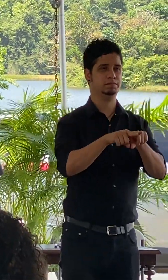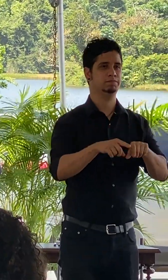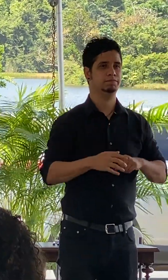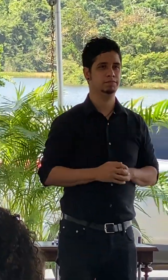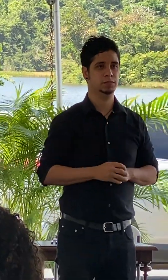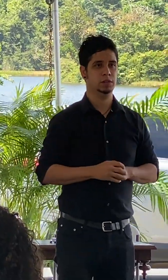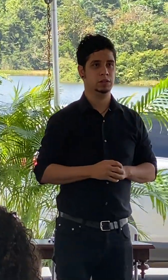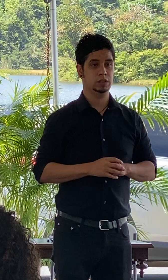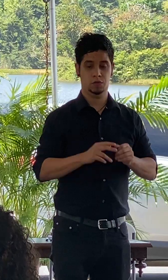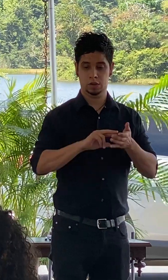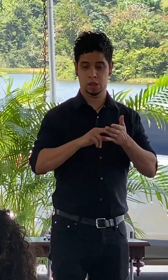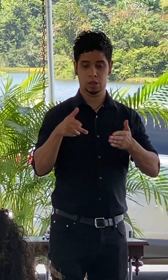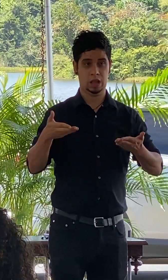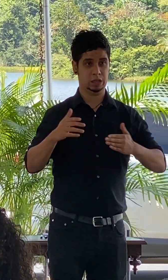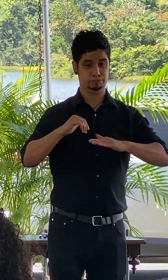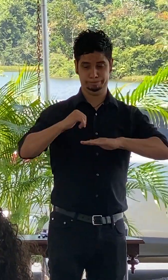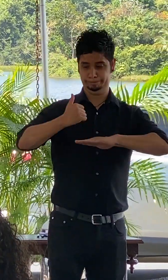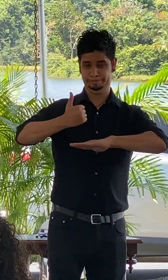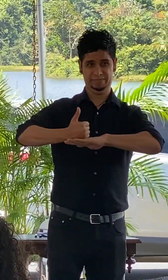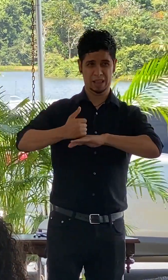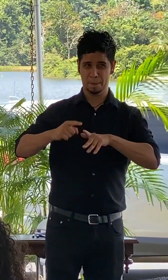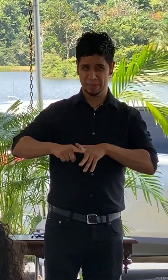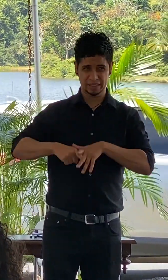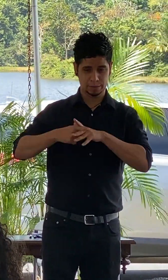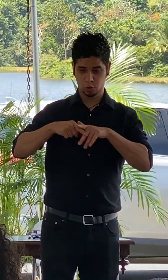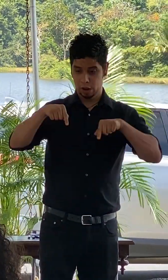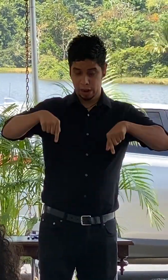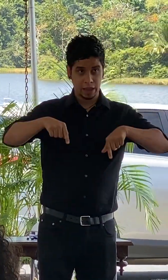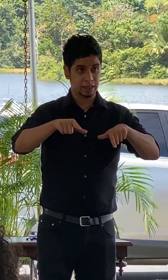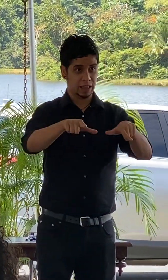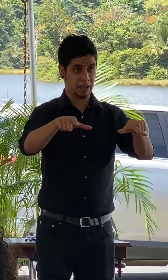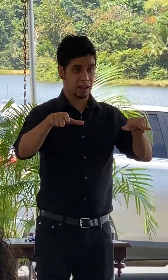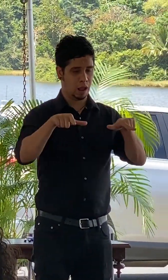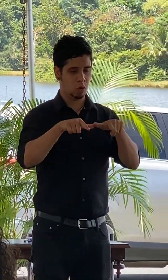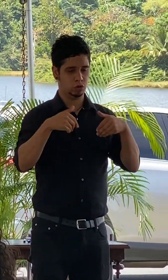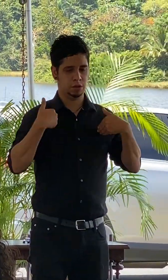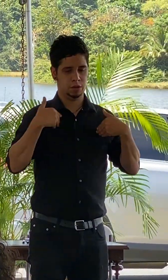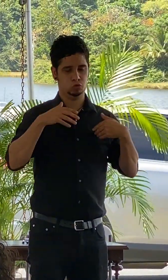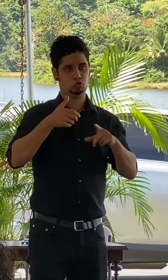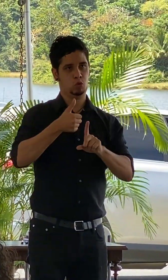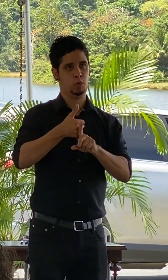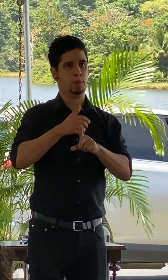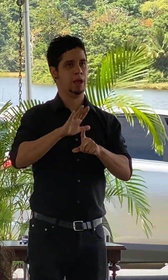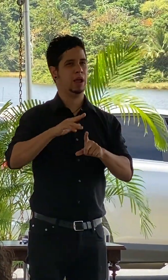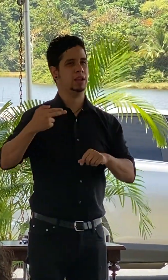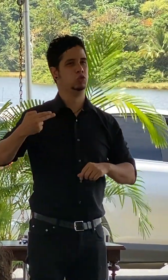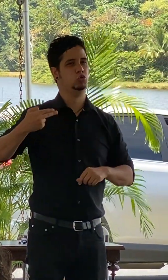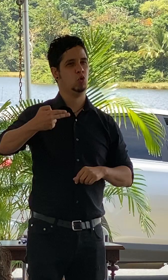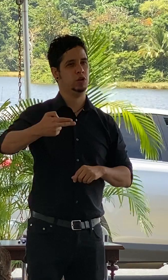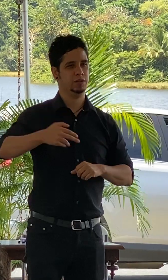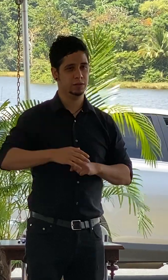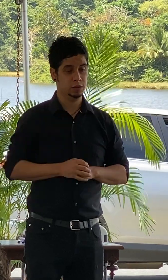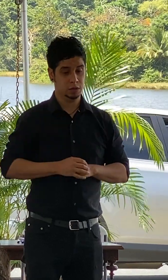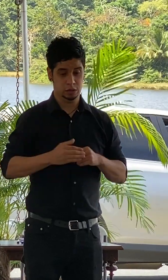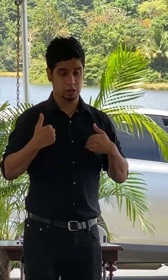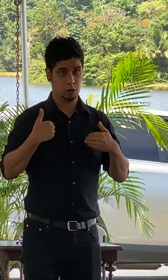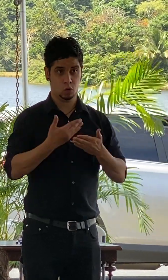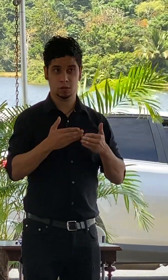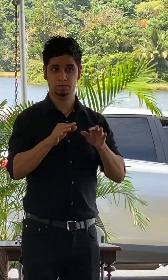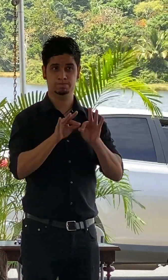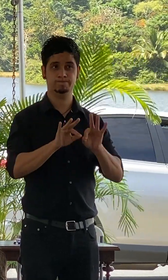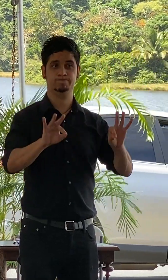que desde su nacimiento este vago tiene su historia y tiene su grandeza